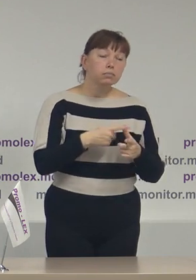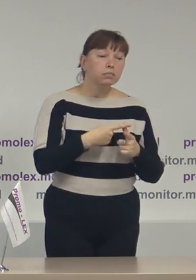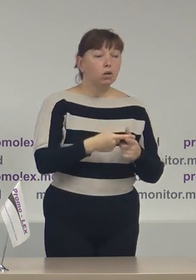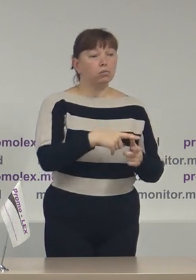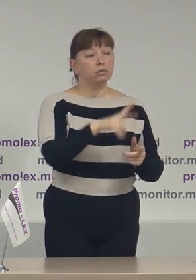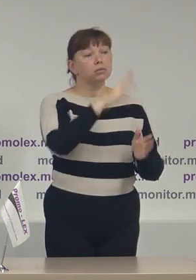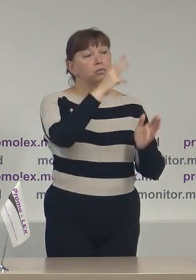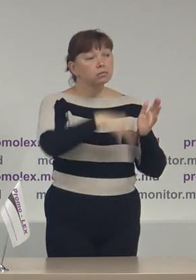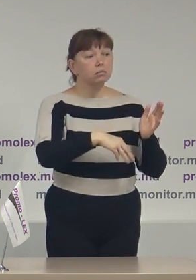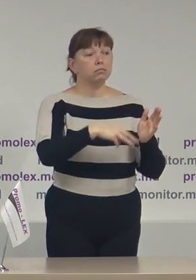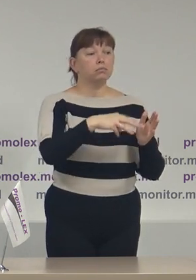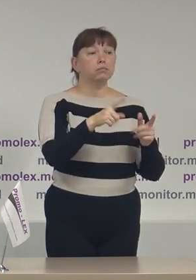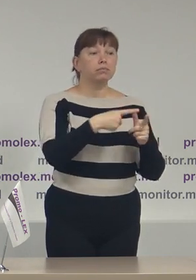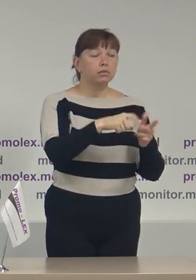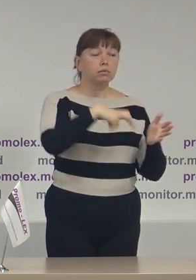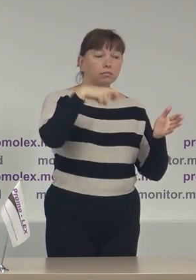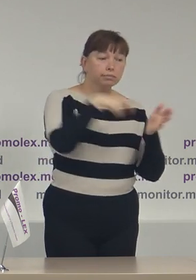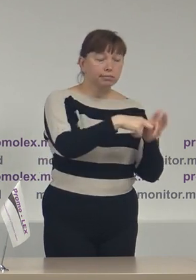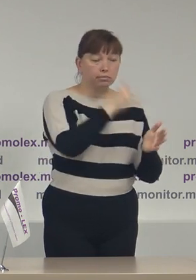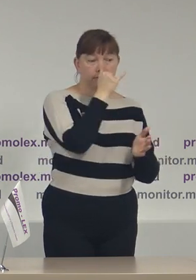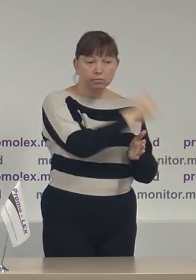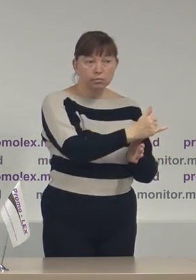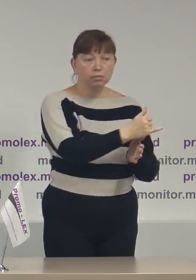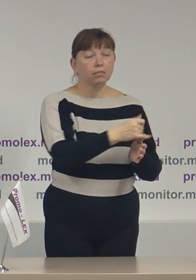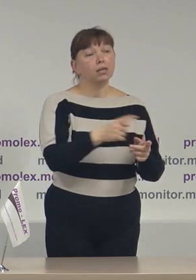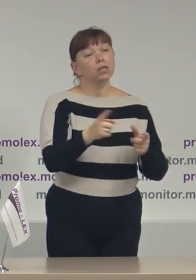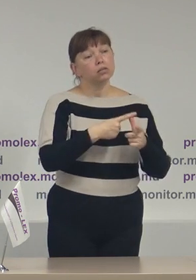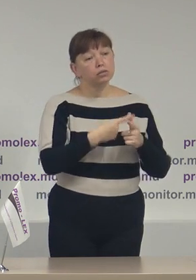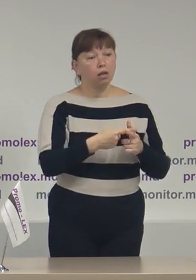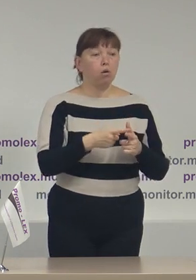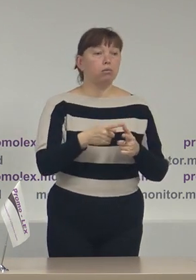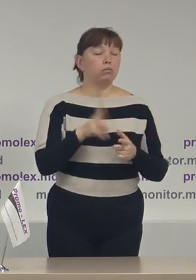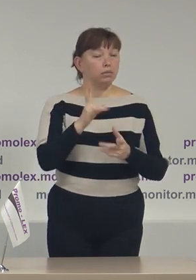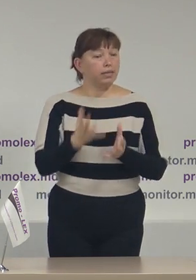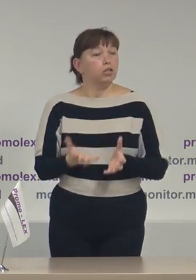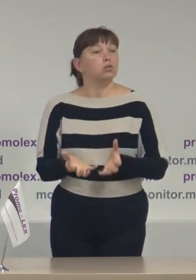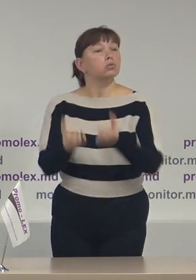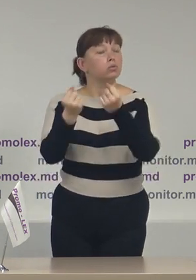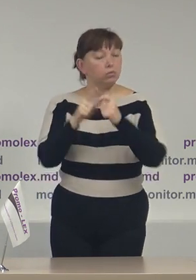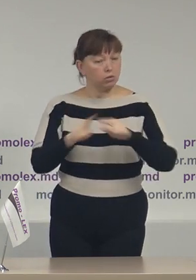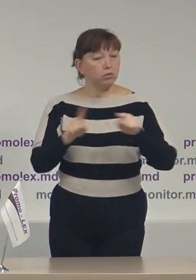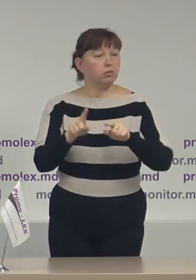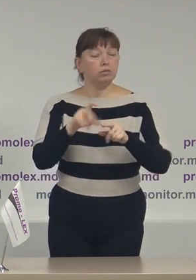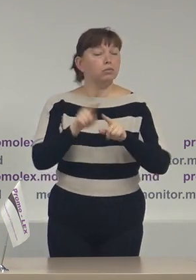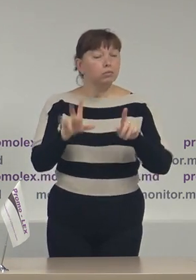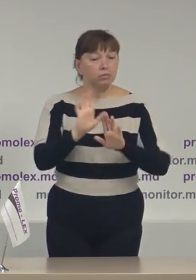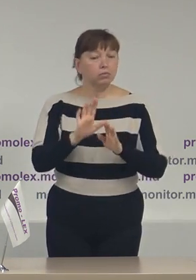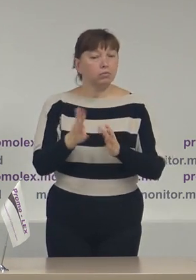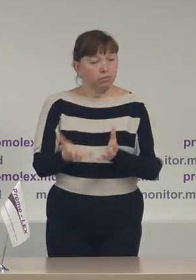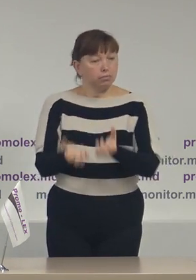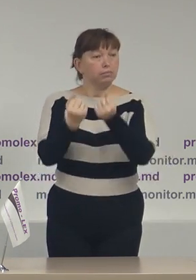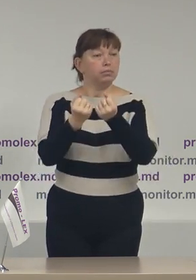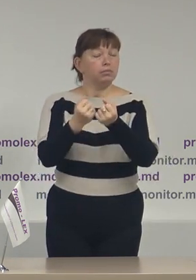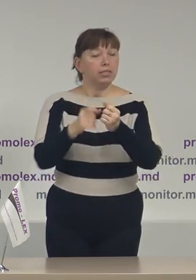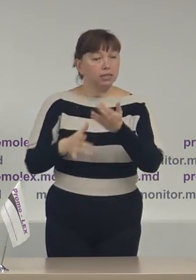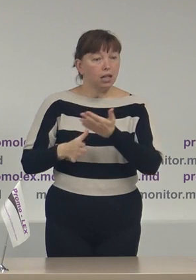cineva prin neaplicarea ștampilii votat în dreptul acestui candidat, fie să promoveze pe cineva să